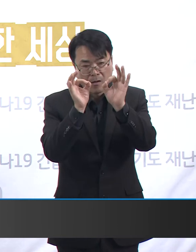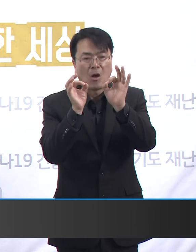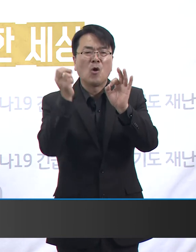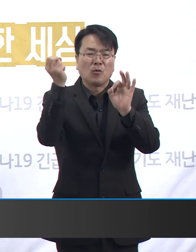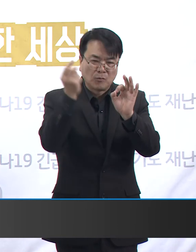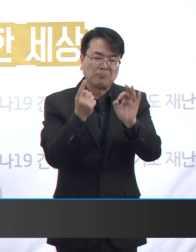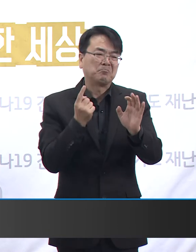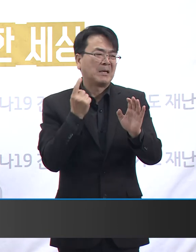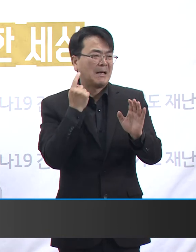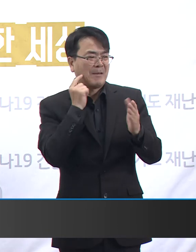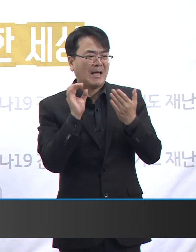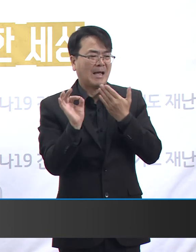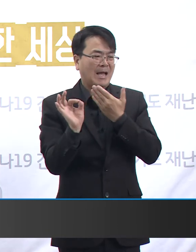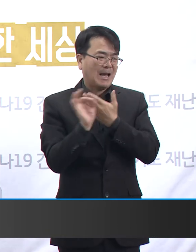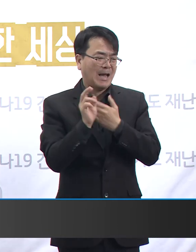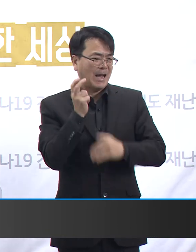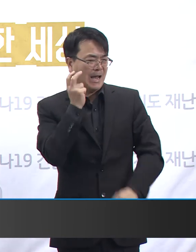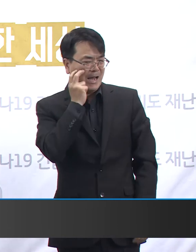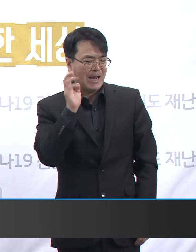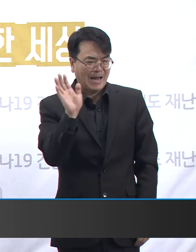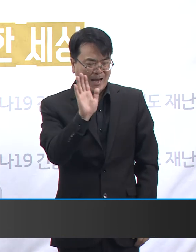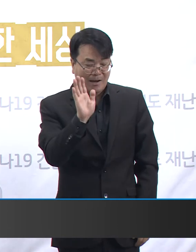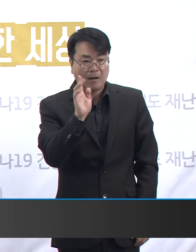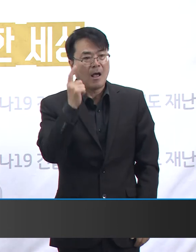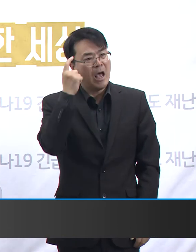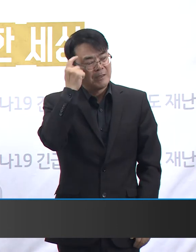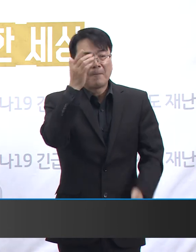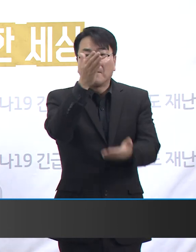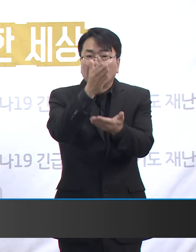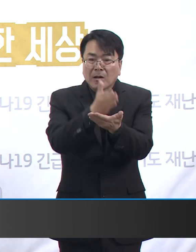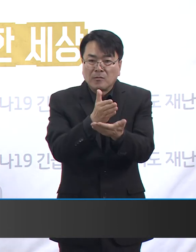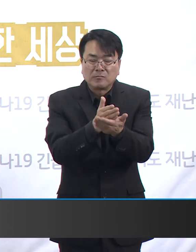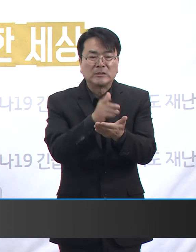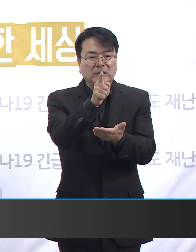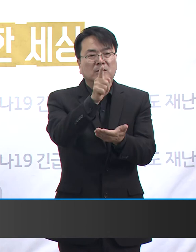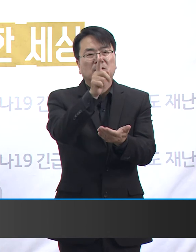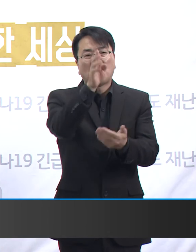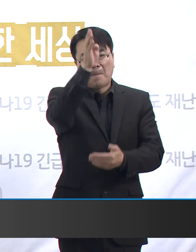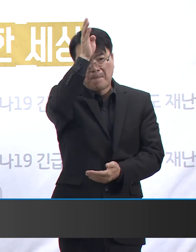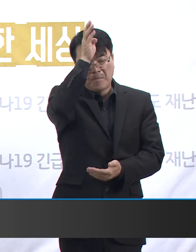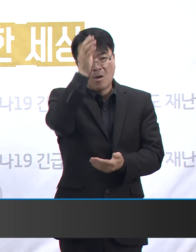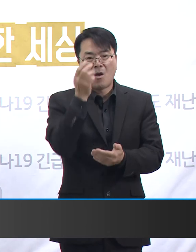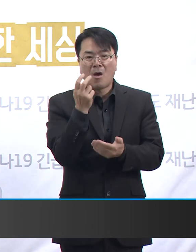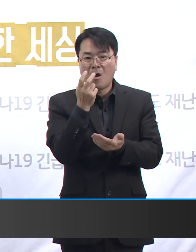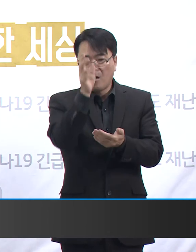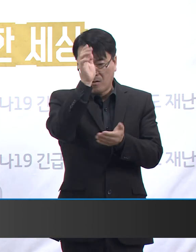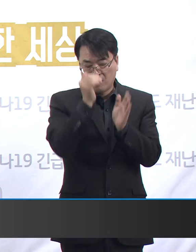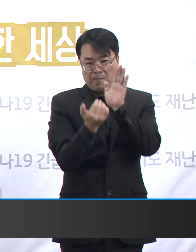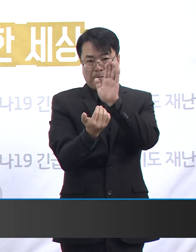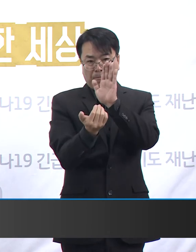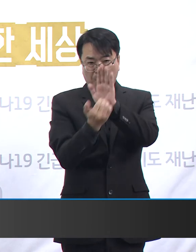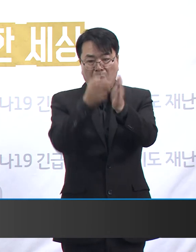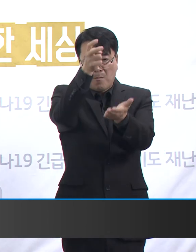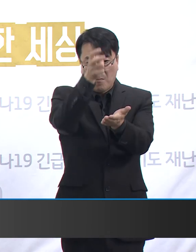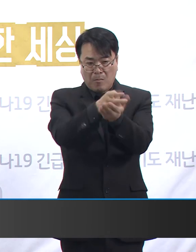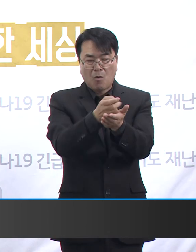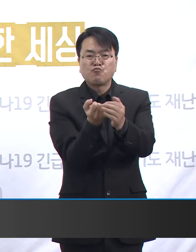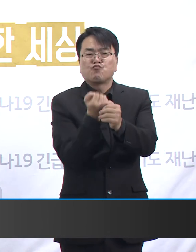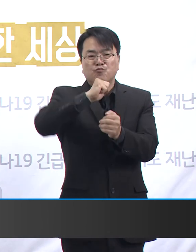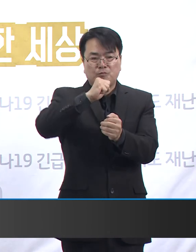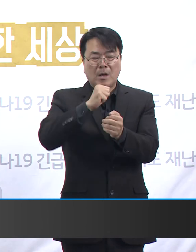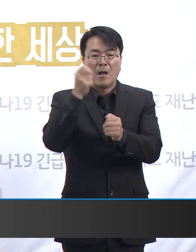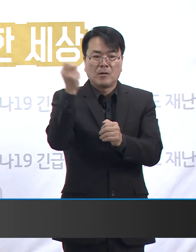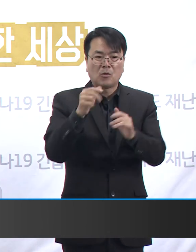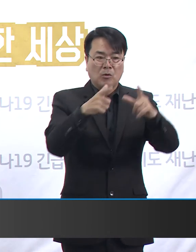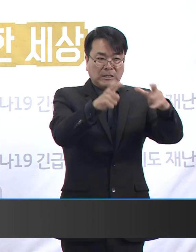마음에서 비롯된 일들이겠지만 이는 명백한 감염병관리법 위반이며 자칫 잘못되면 지역세일을 위험하게